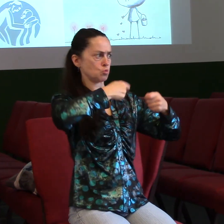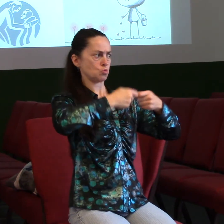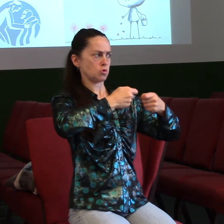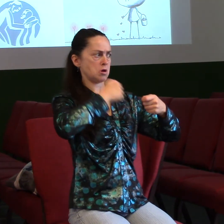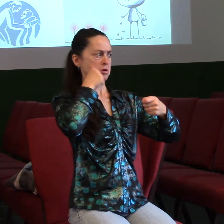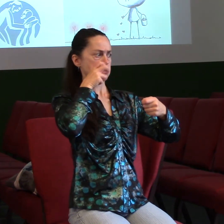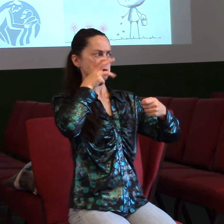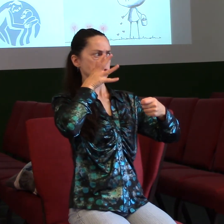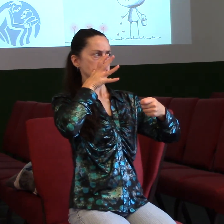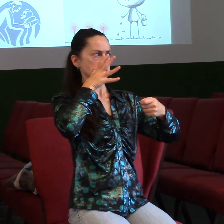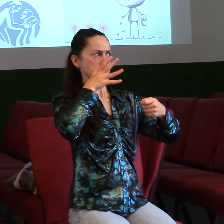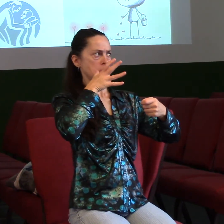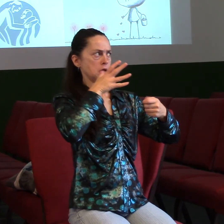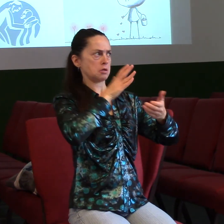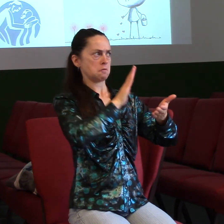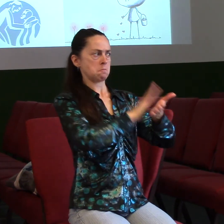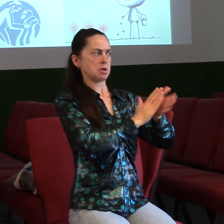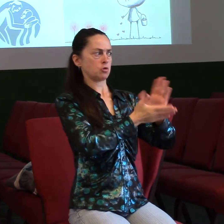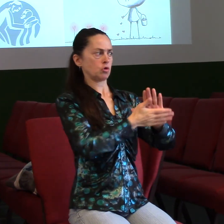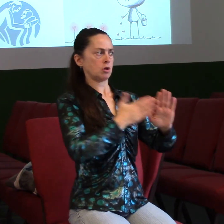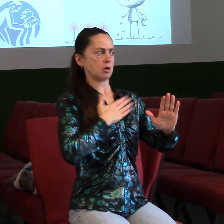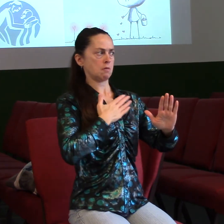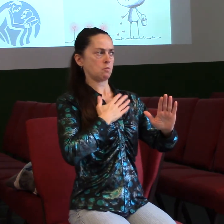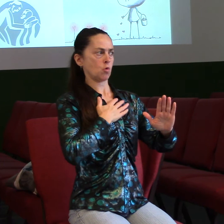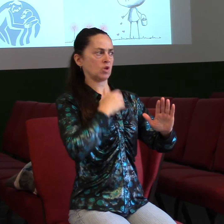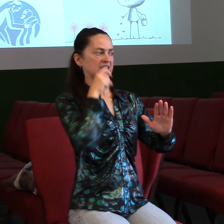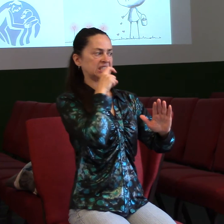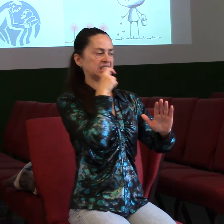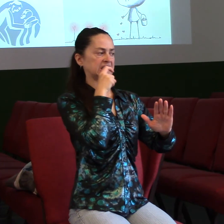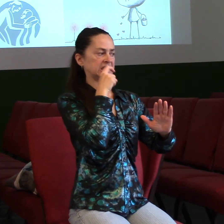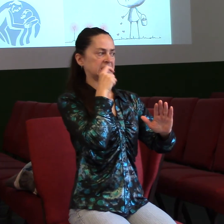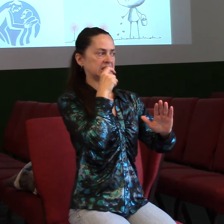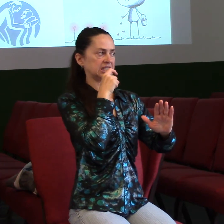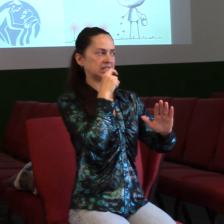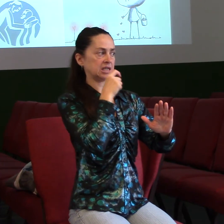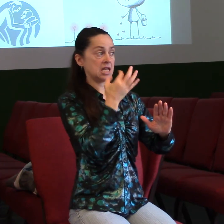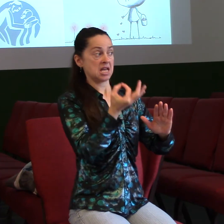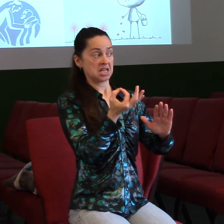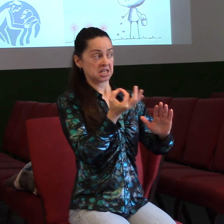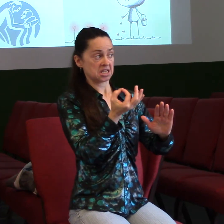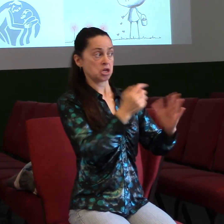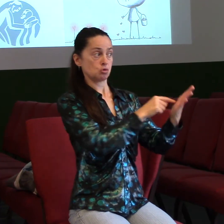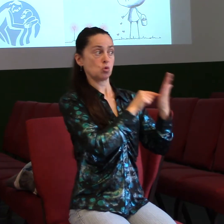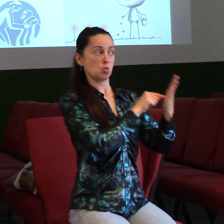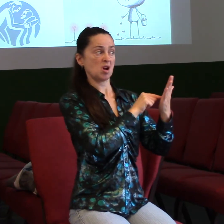jak si ta moje manželka čistí zuby, tak mi tím chce něco vynářit. Ona si vlastně čistí dneska tak agresivně, že tím chce